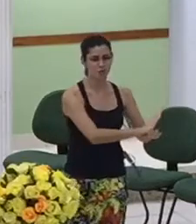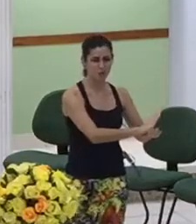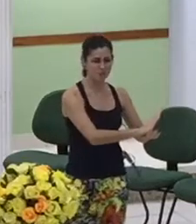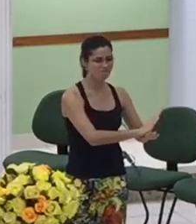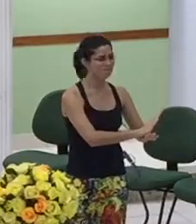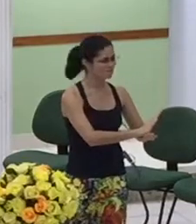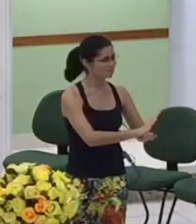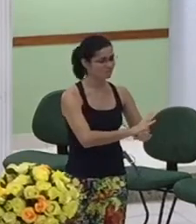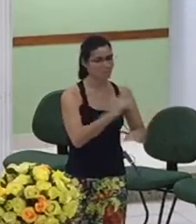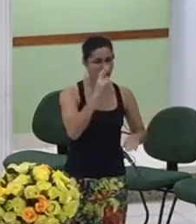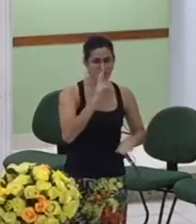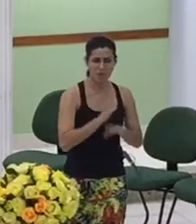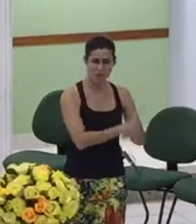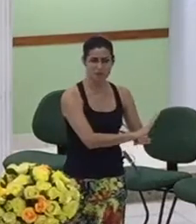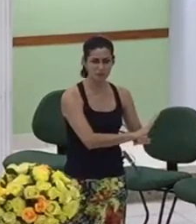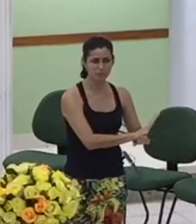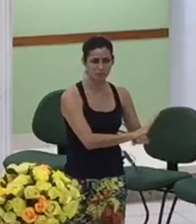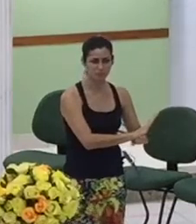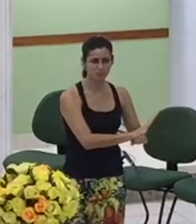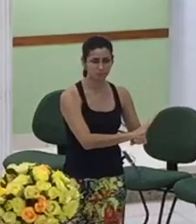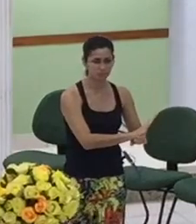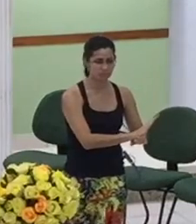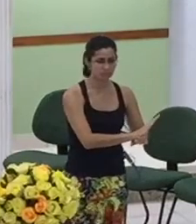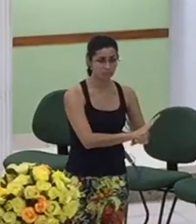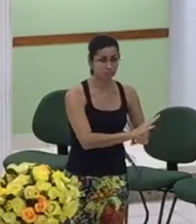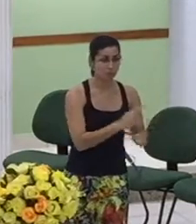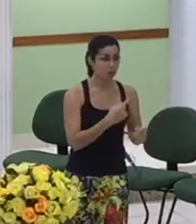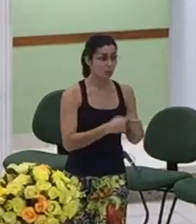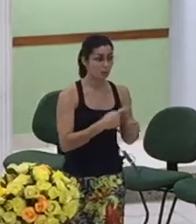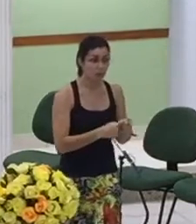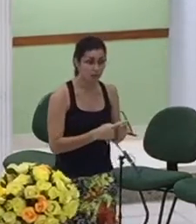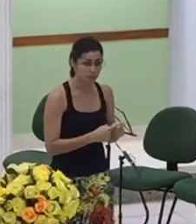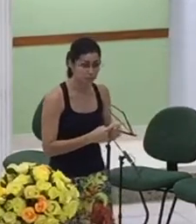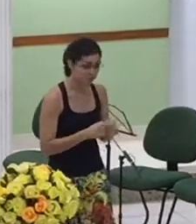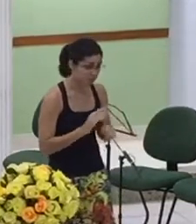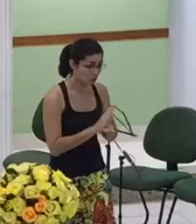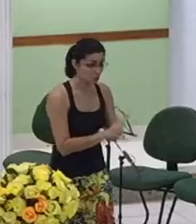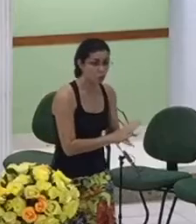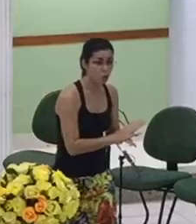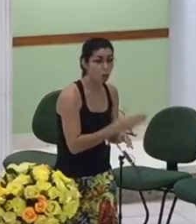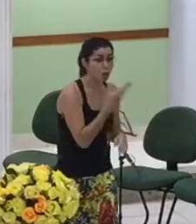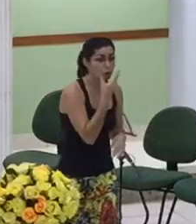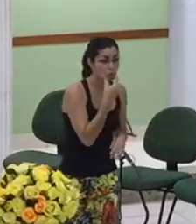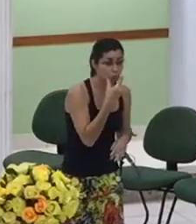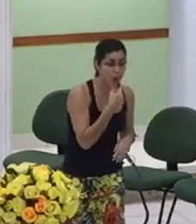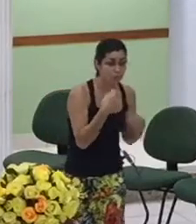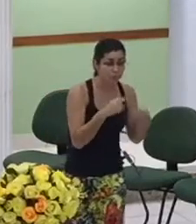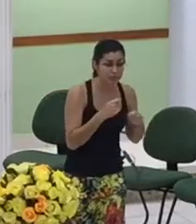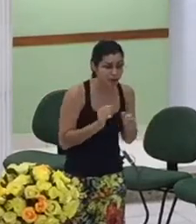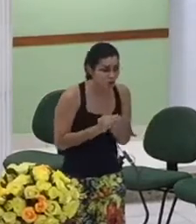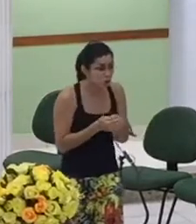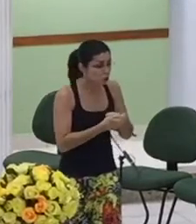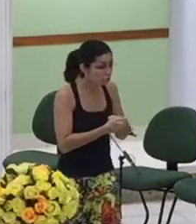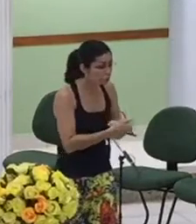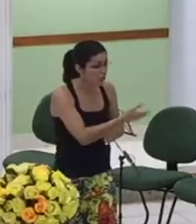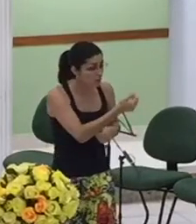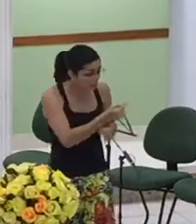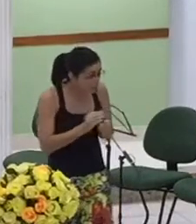e deixou que aqueles homens estivessem seguros e protegidos ela olhou para o seu passado e